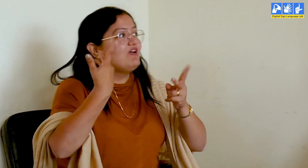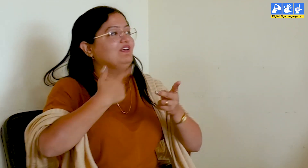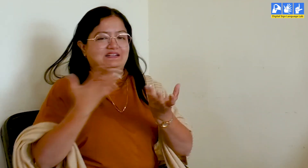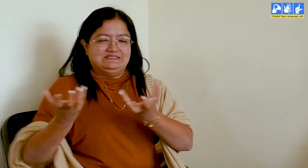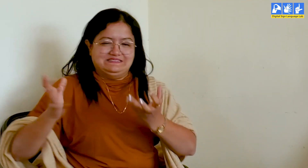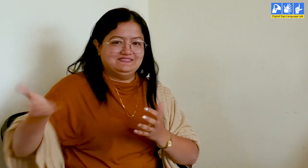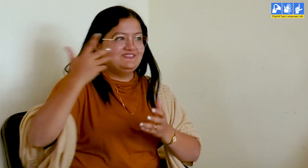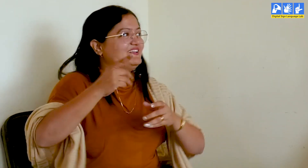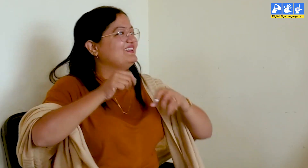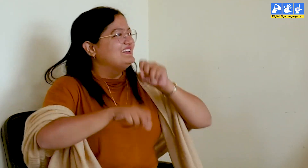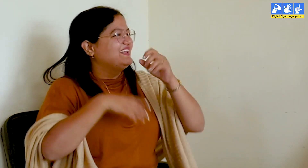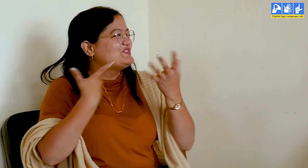भी हैरान हो गई